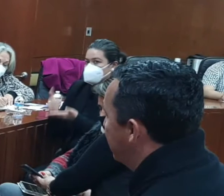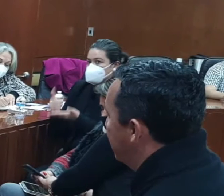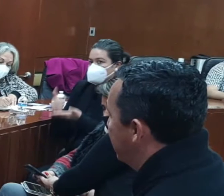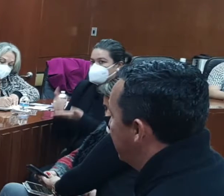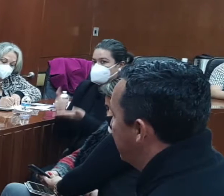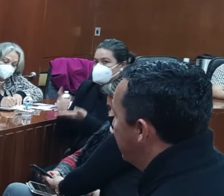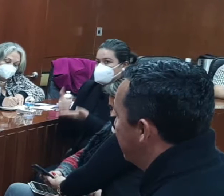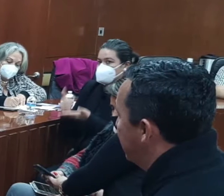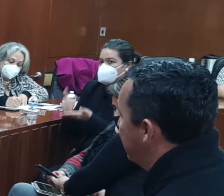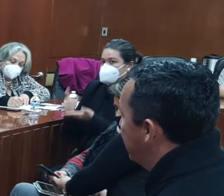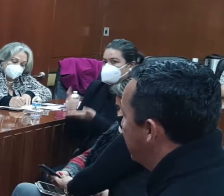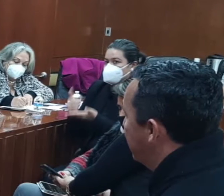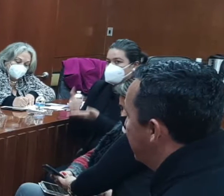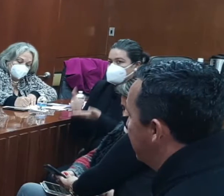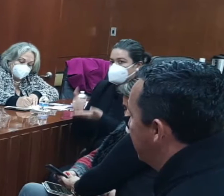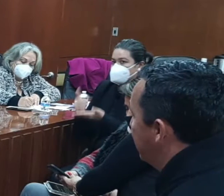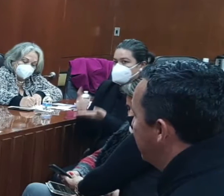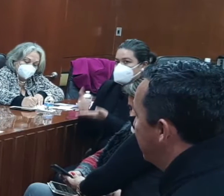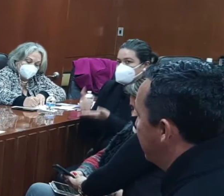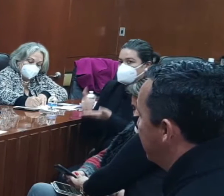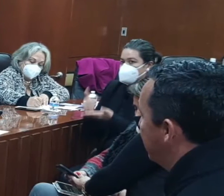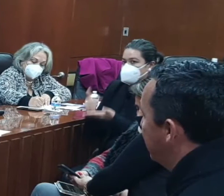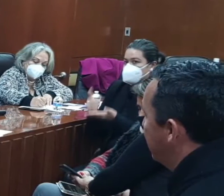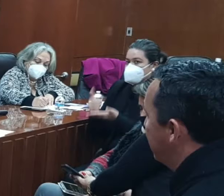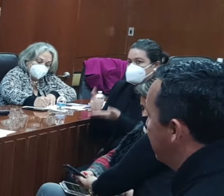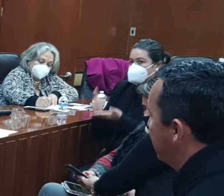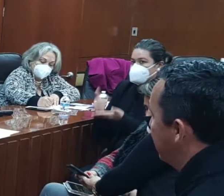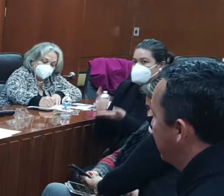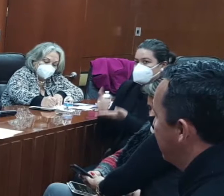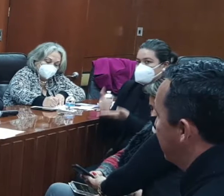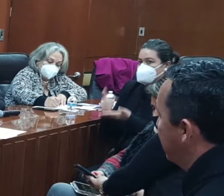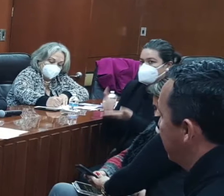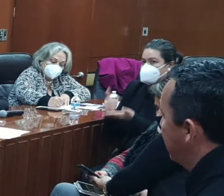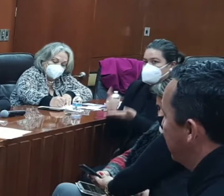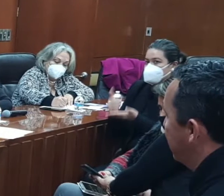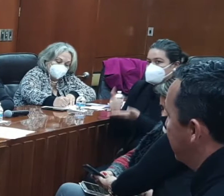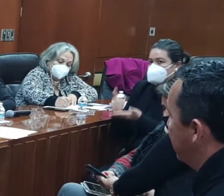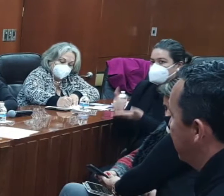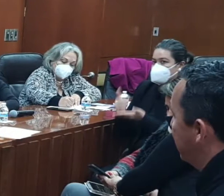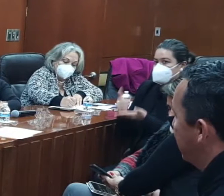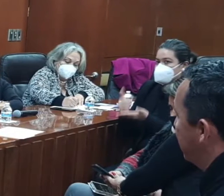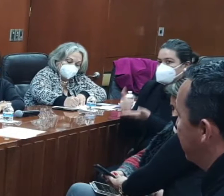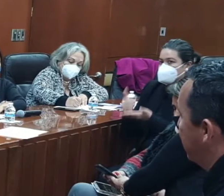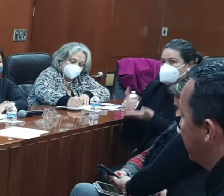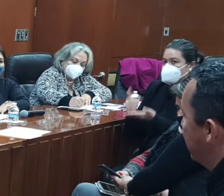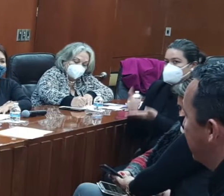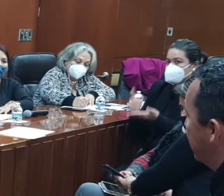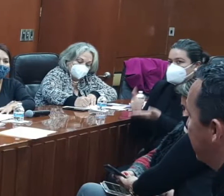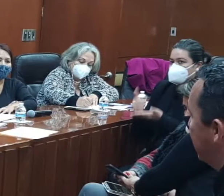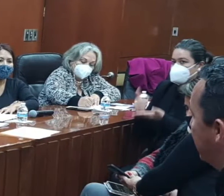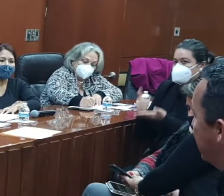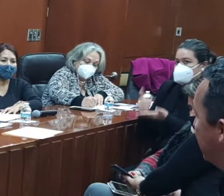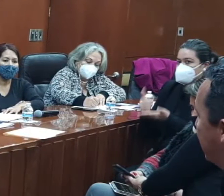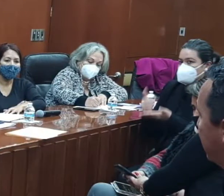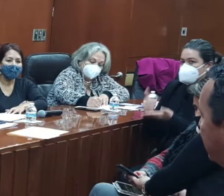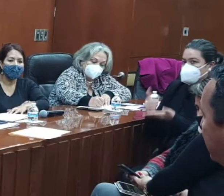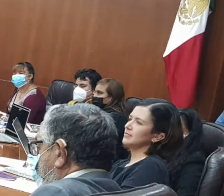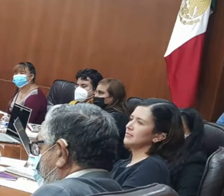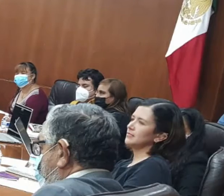integrantes del Mecanismo Independiente de Monitoreo Estatal de la Convención sobre los Derechos de las Personas con Discapacidad, el